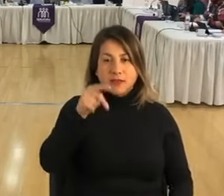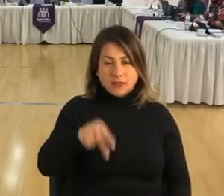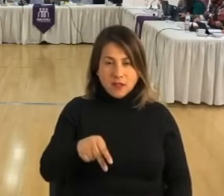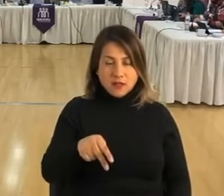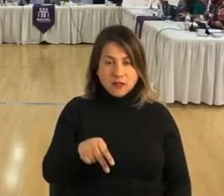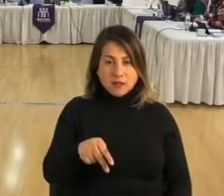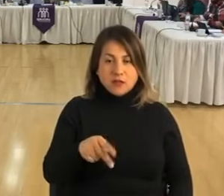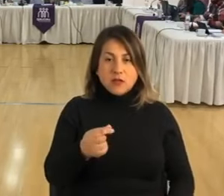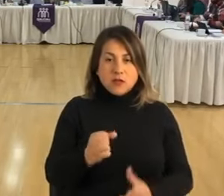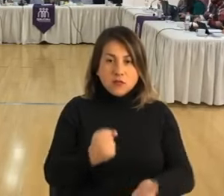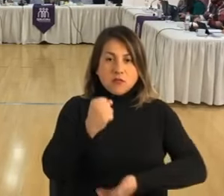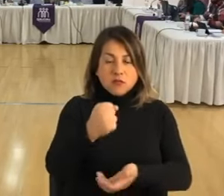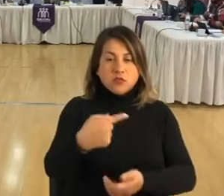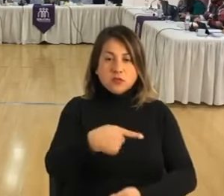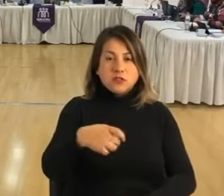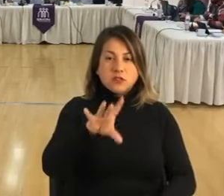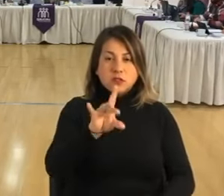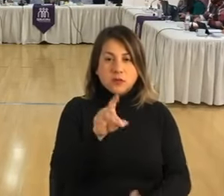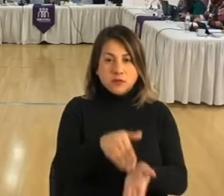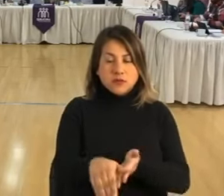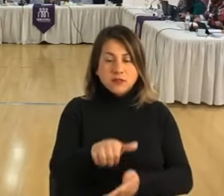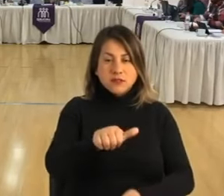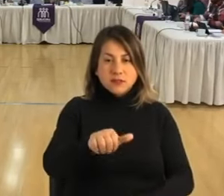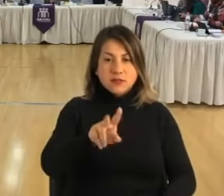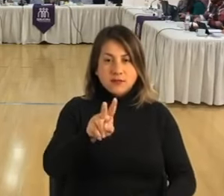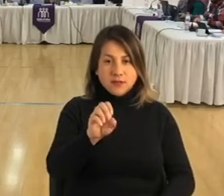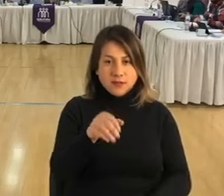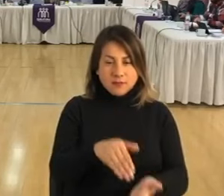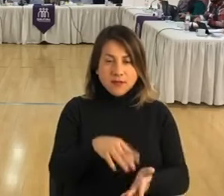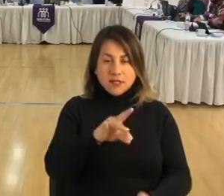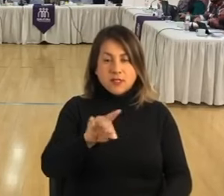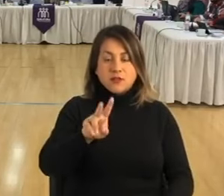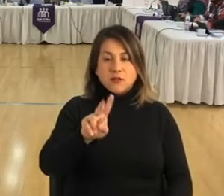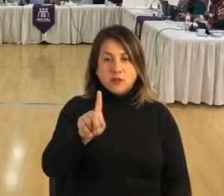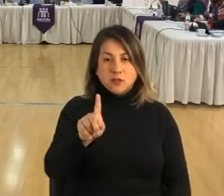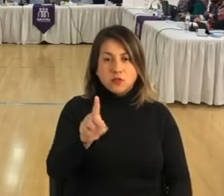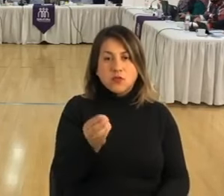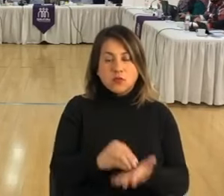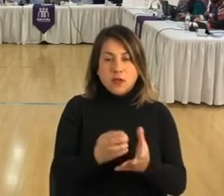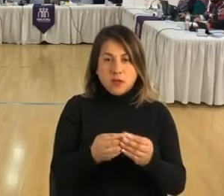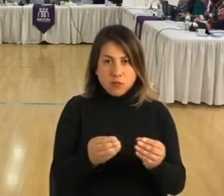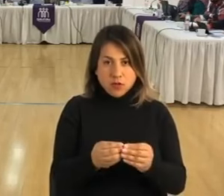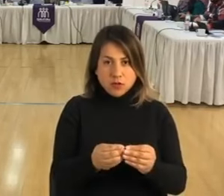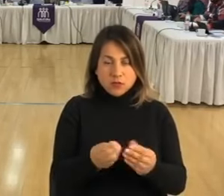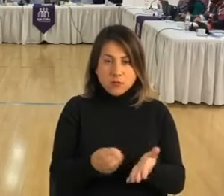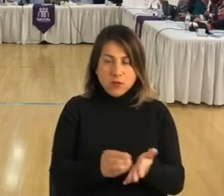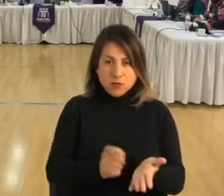Fuentes, por un monto de 150.620.521 pesos y va incluido.